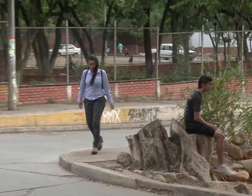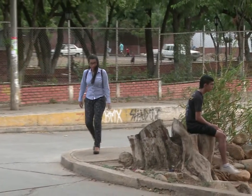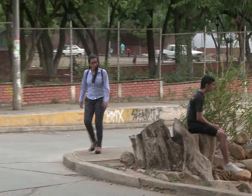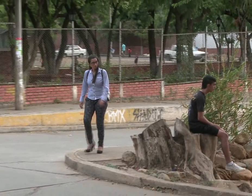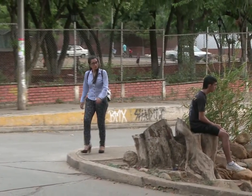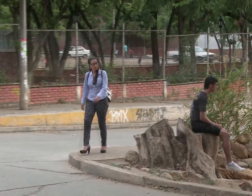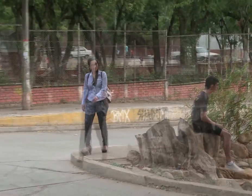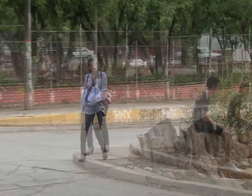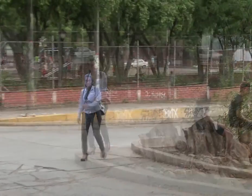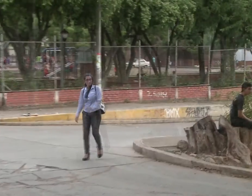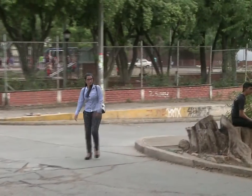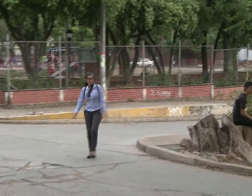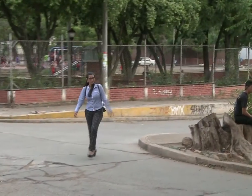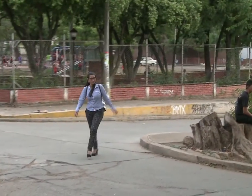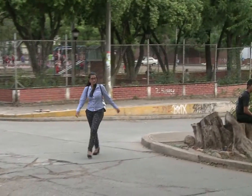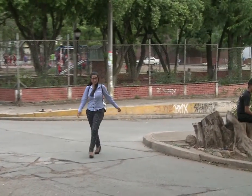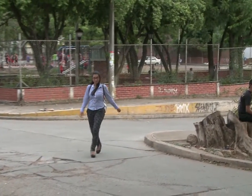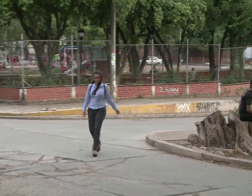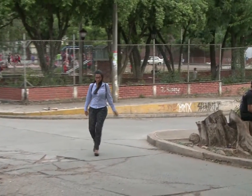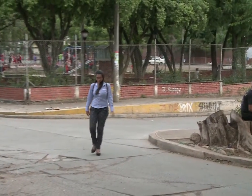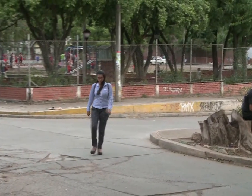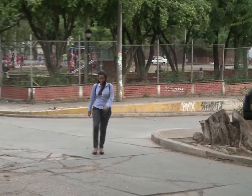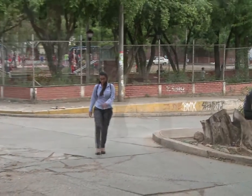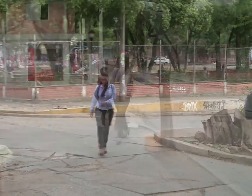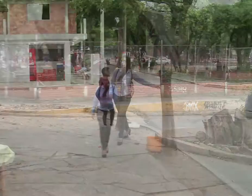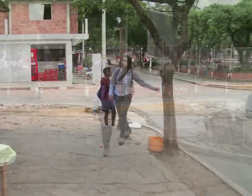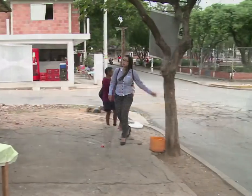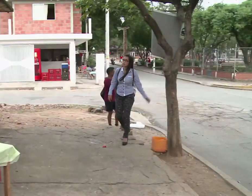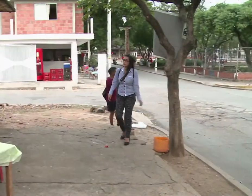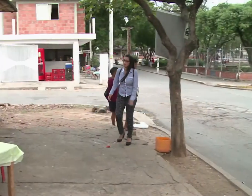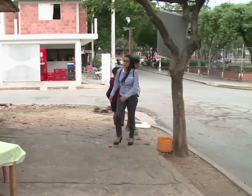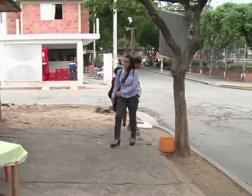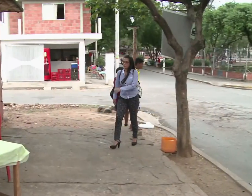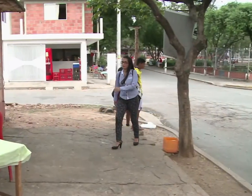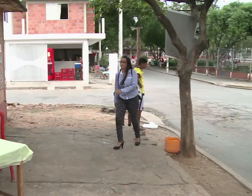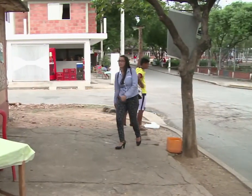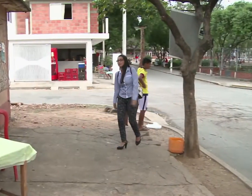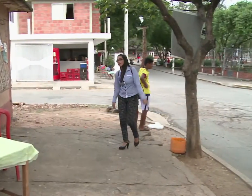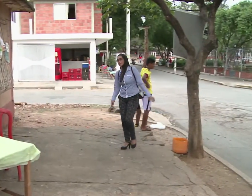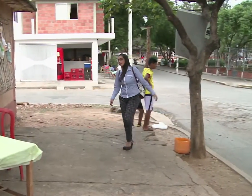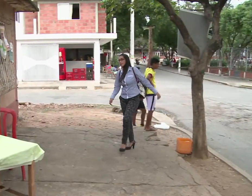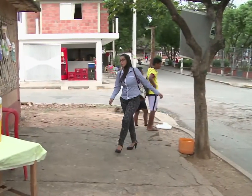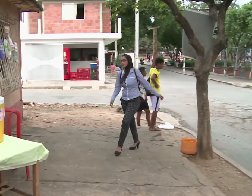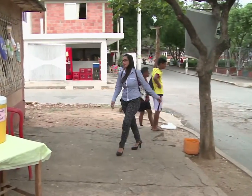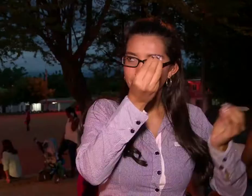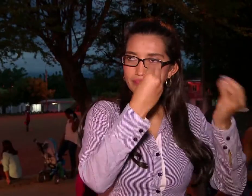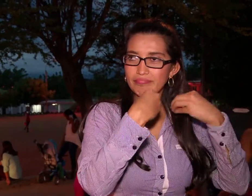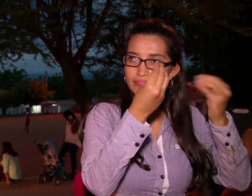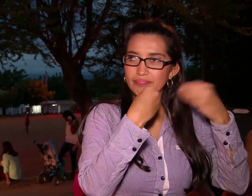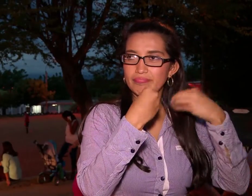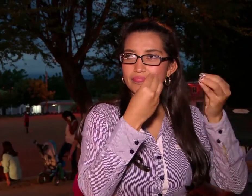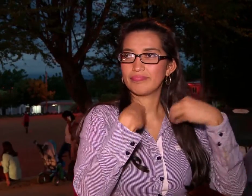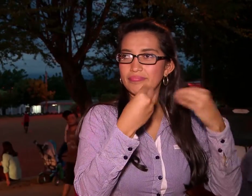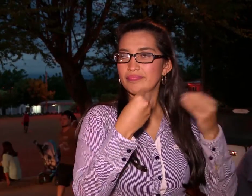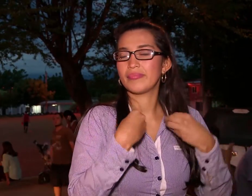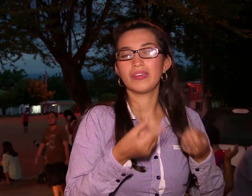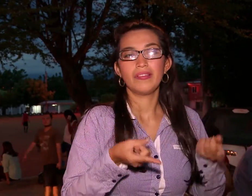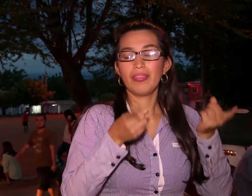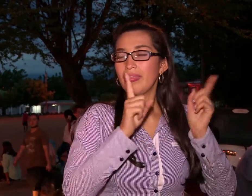A mí la tecnología me gusta mucho porque me ayuda a investigar, a profundizar en cosas que me interesan, a estudiar, a